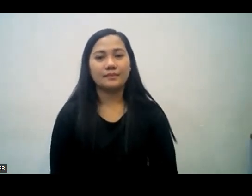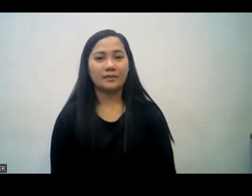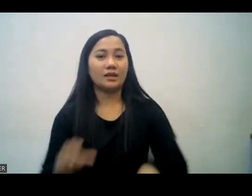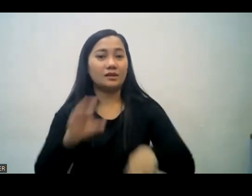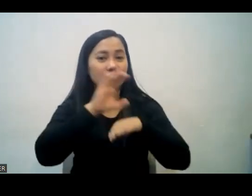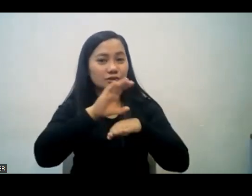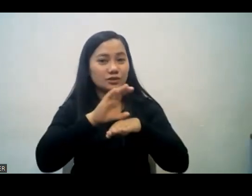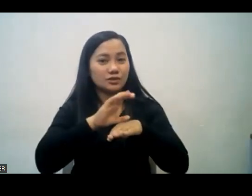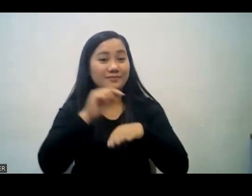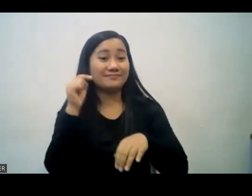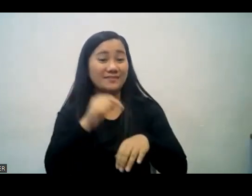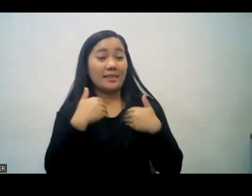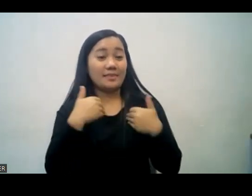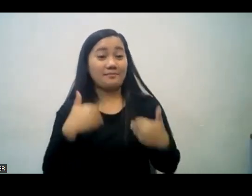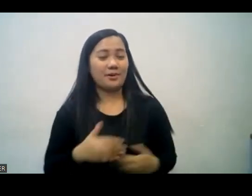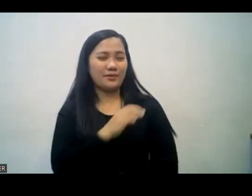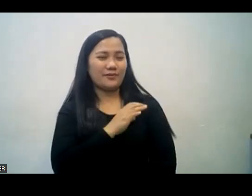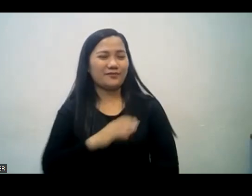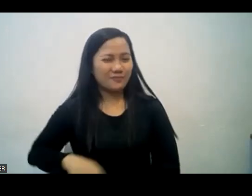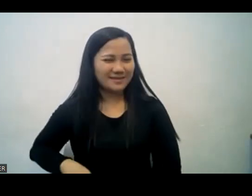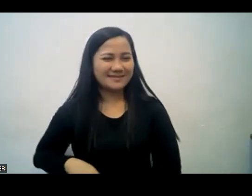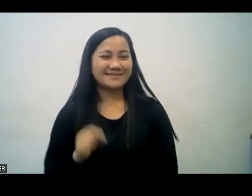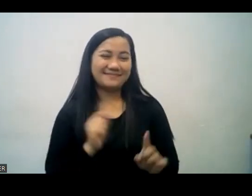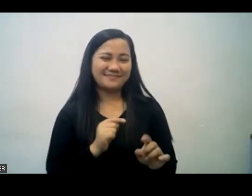kaya yung iglesia ito yung katawan ni kristo